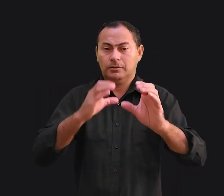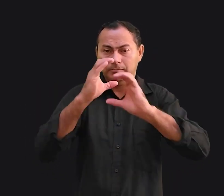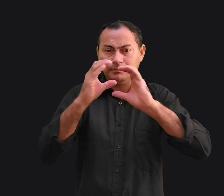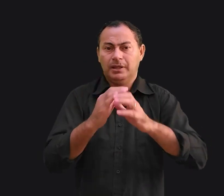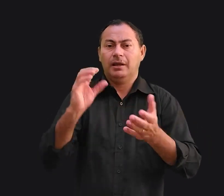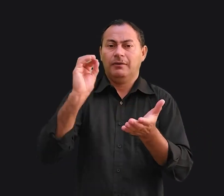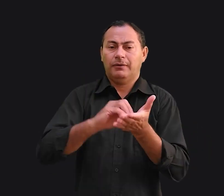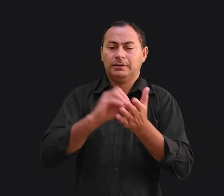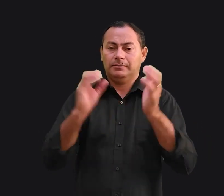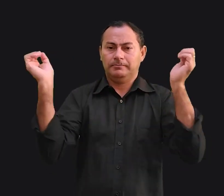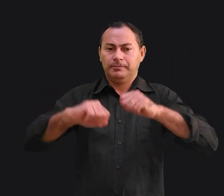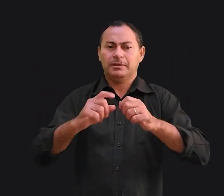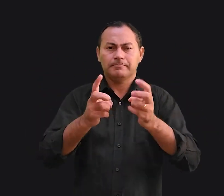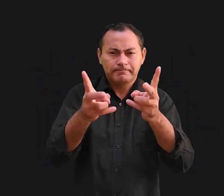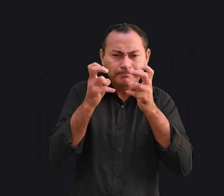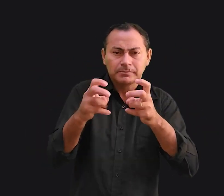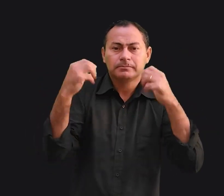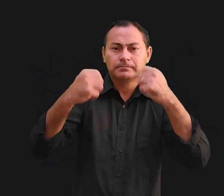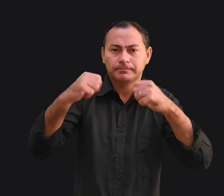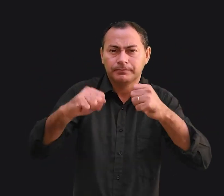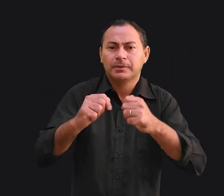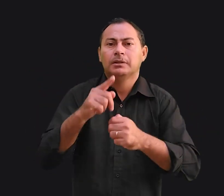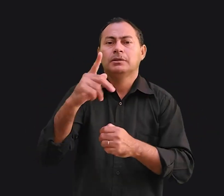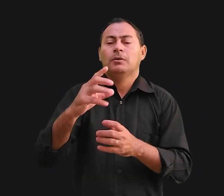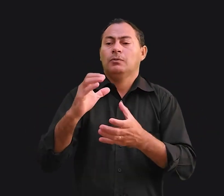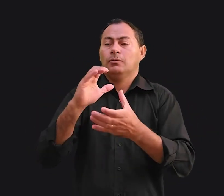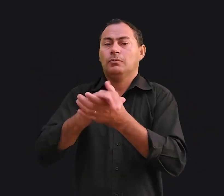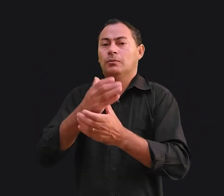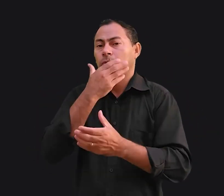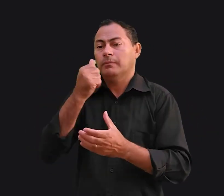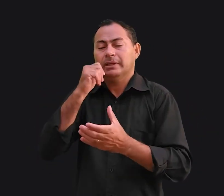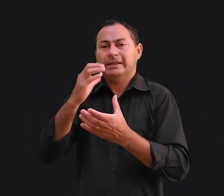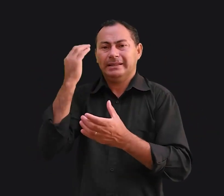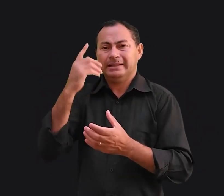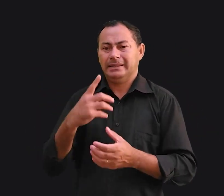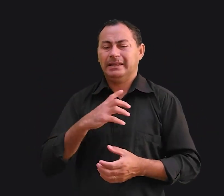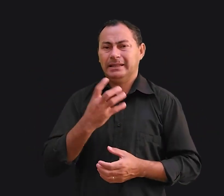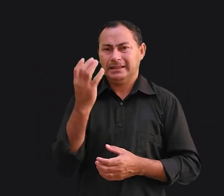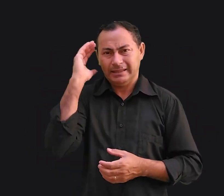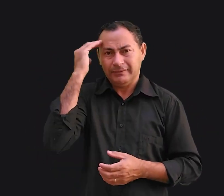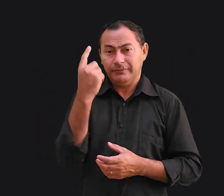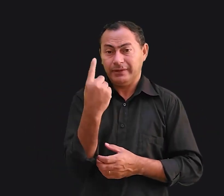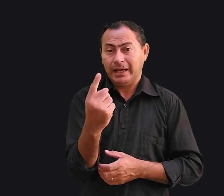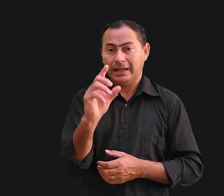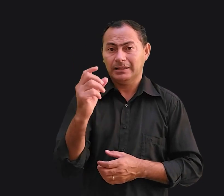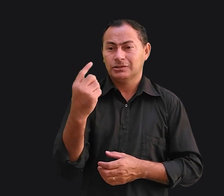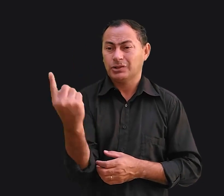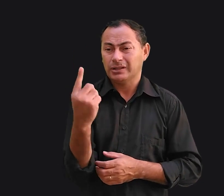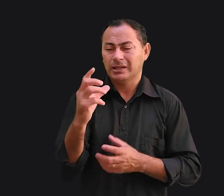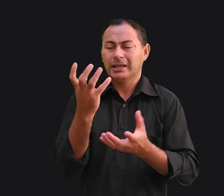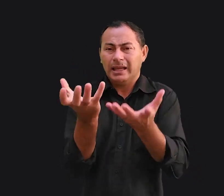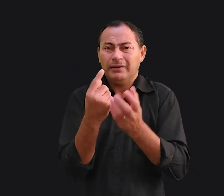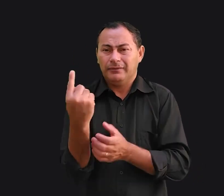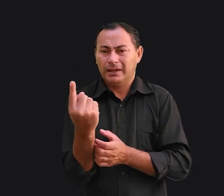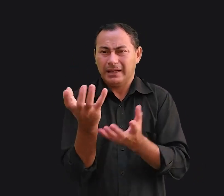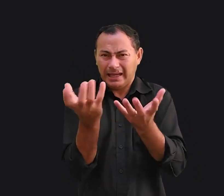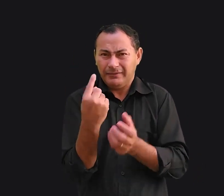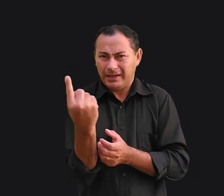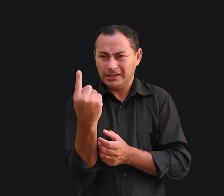é a incapacidade de identificar a necessidade que seu cônjuge tem de ficar sozinho. Querer ficar sozinho por um tempo não